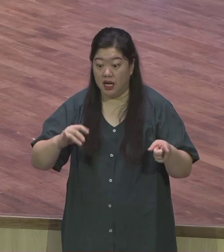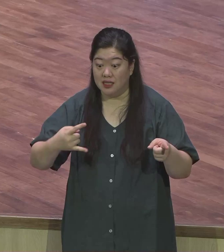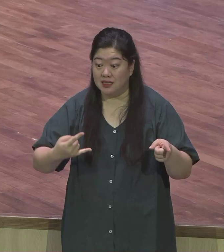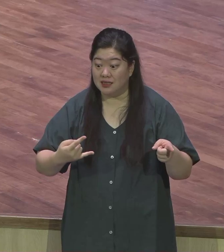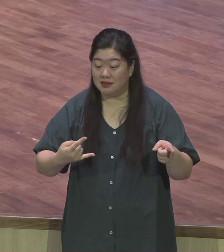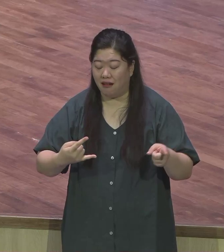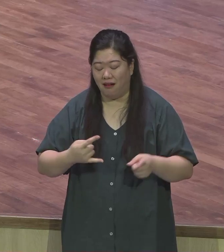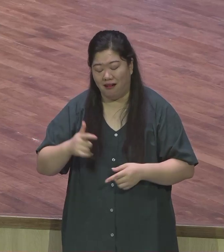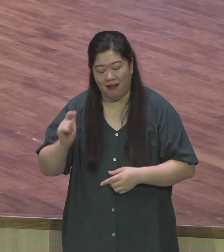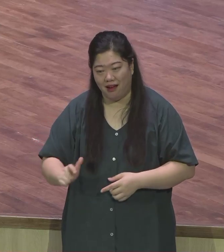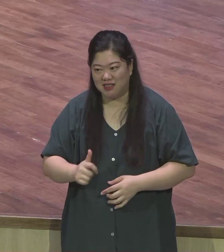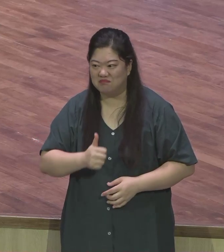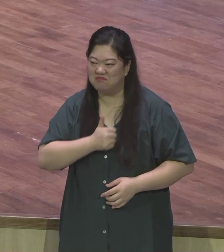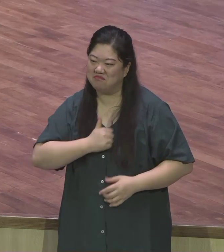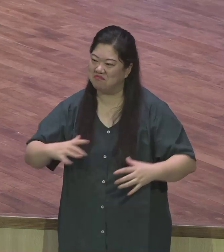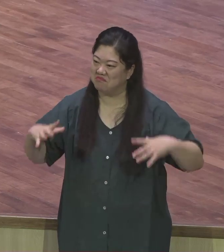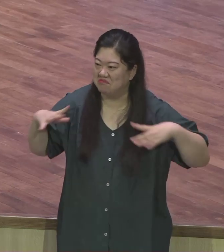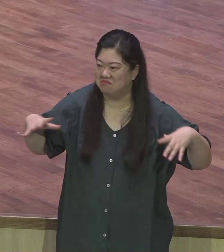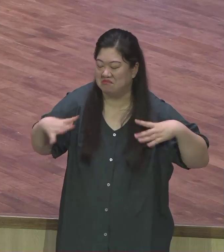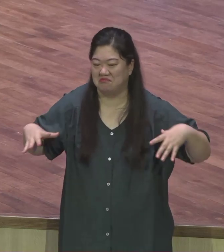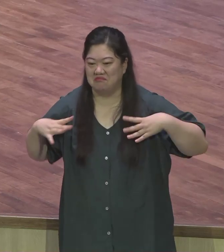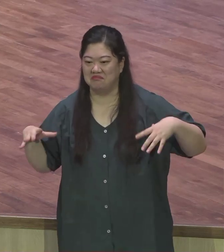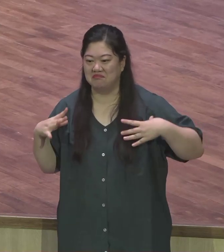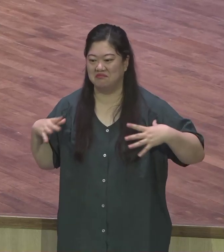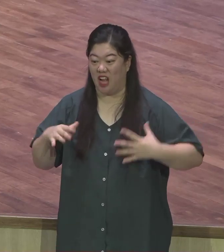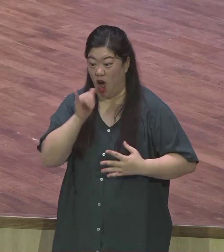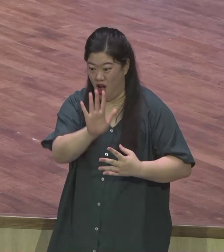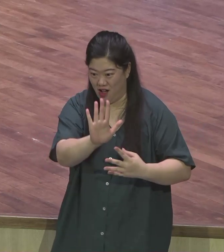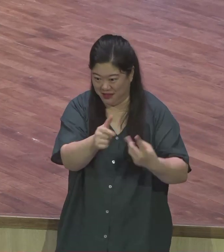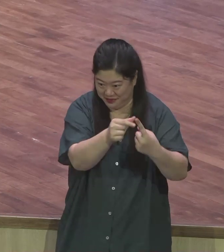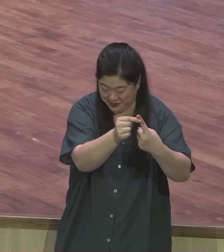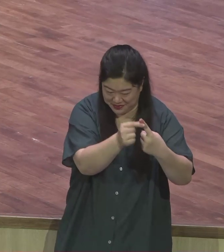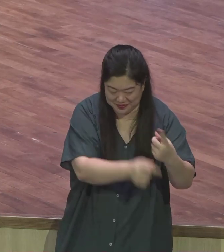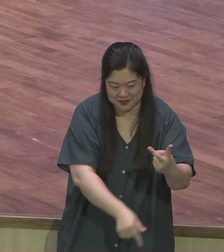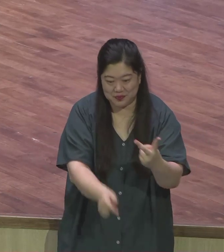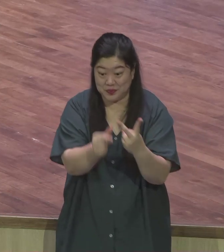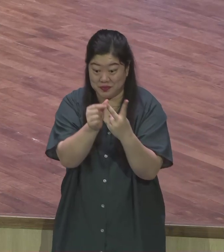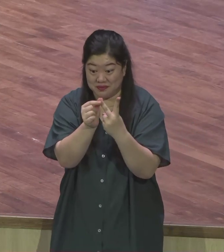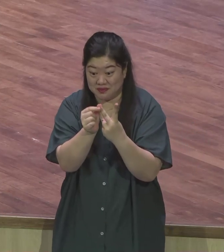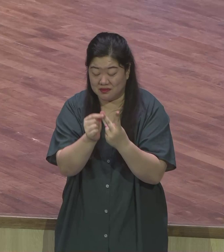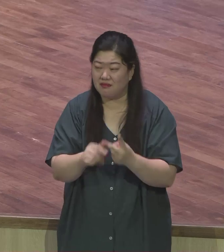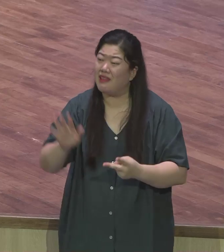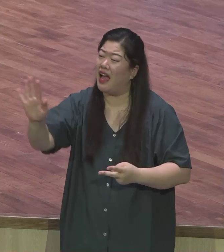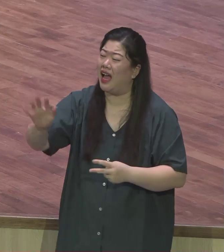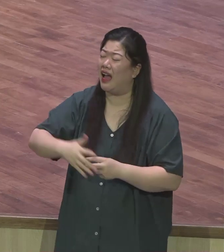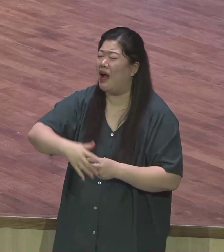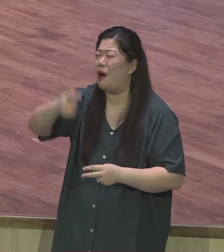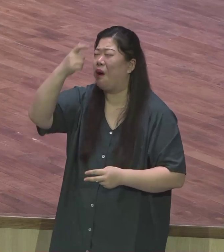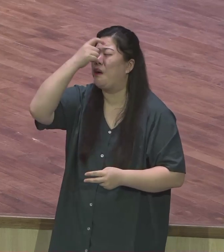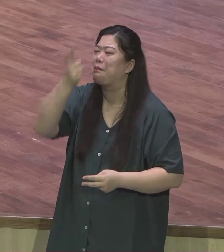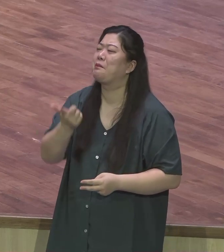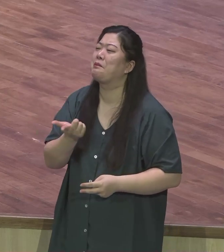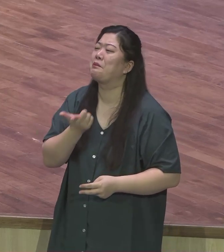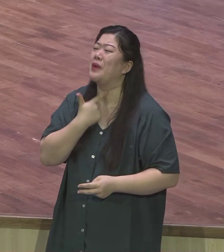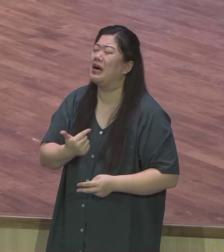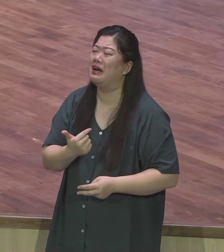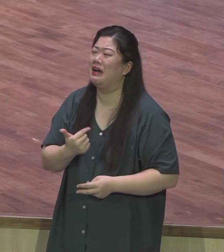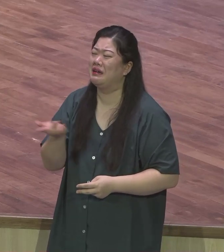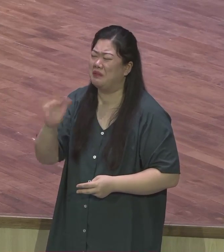드러내면서 가는 사람이 있고요 또 한 부류는 나도 교회 다녀봤어 그런데 나 시험 들었어 그래서